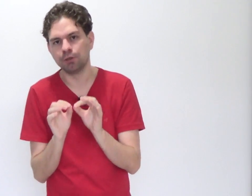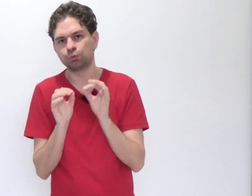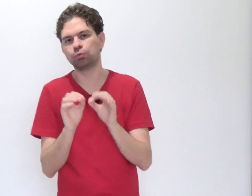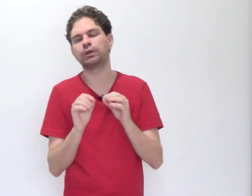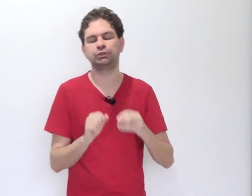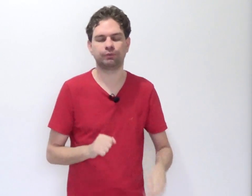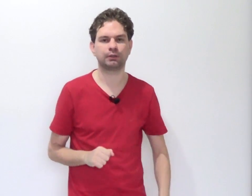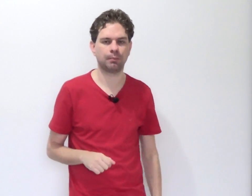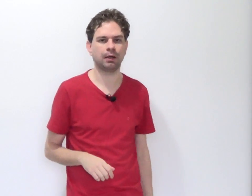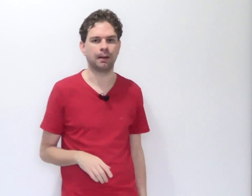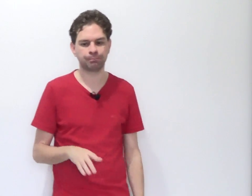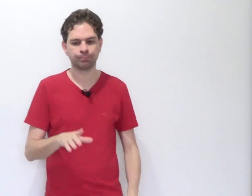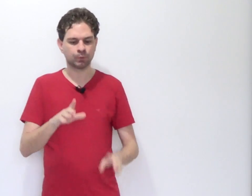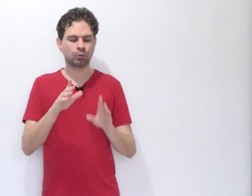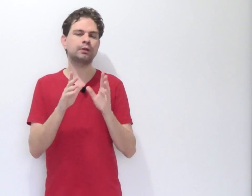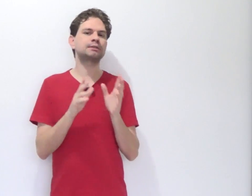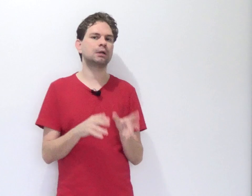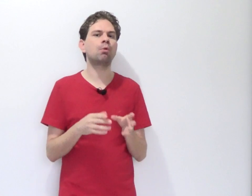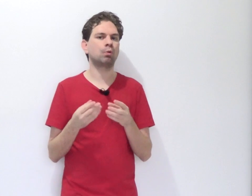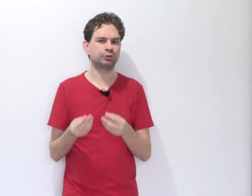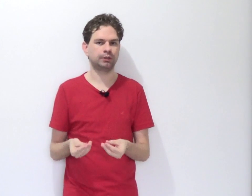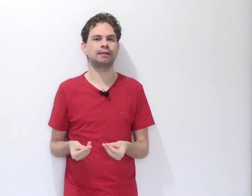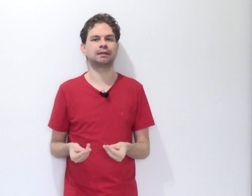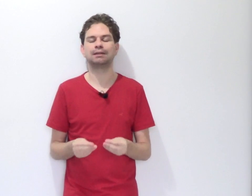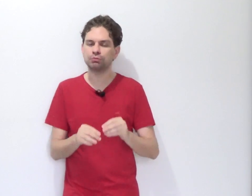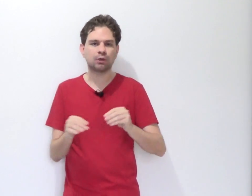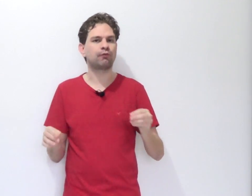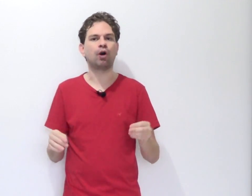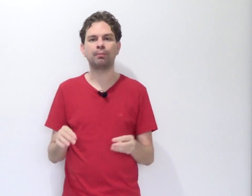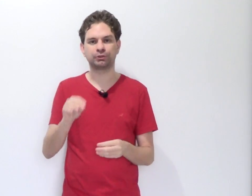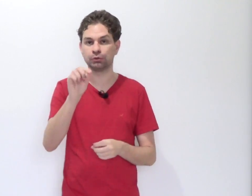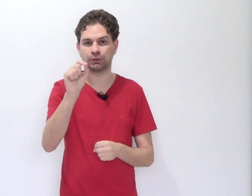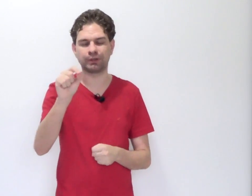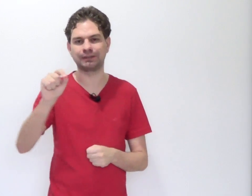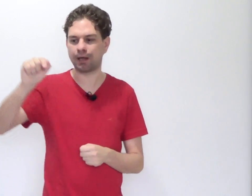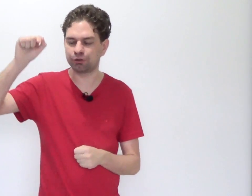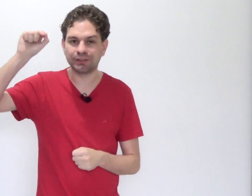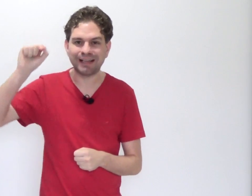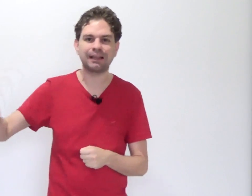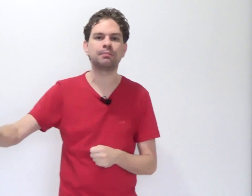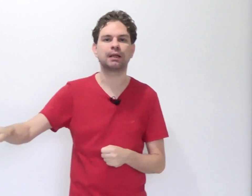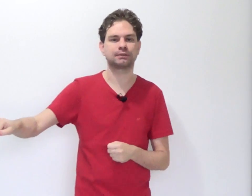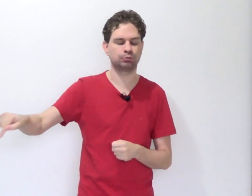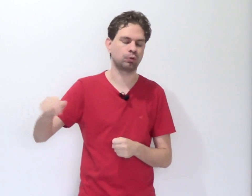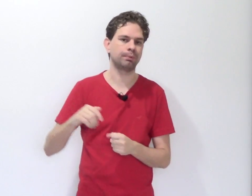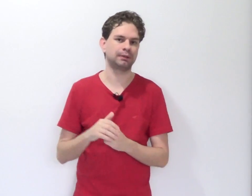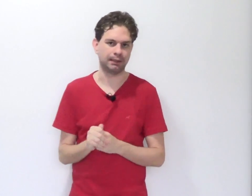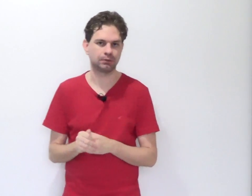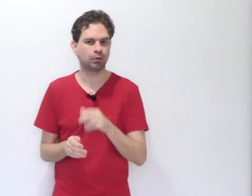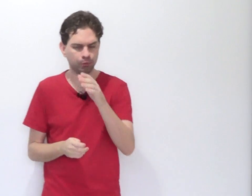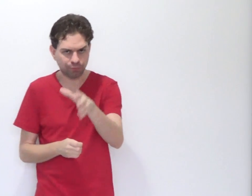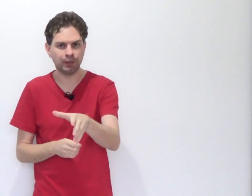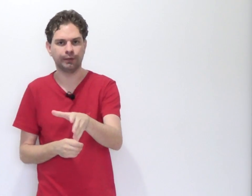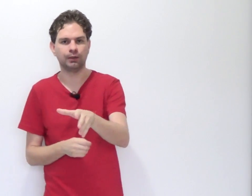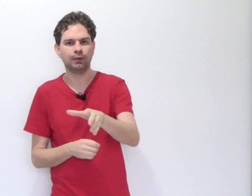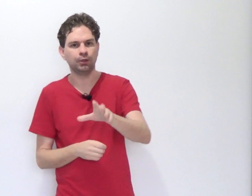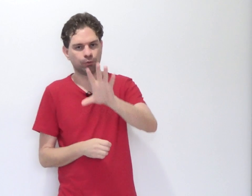tudo que a gente vai trabalhar. Conexão ou continência não são formas, não são critérios de determinação de competência. Como eu te falei, eu